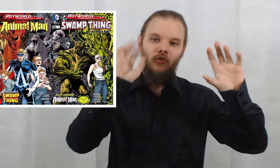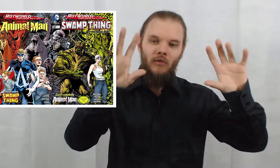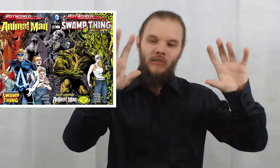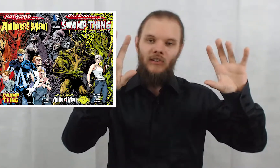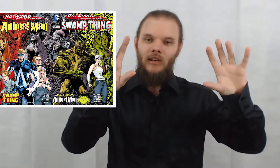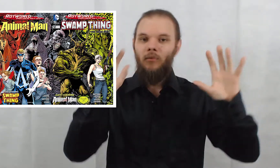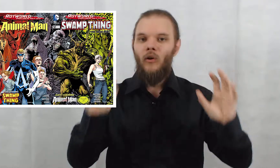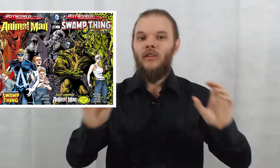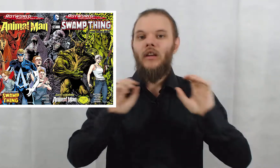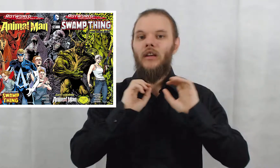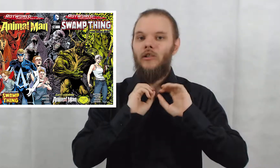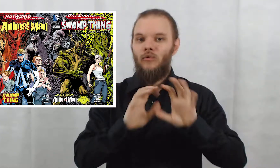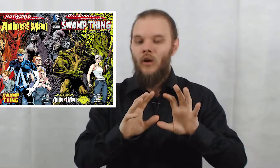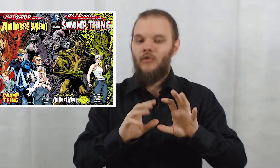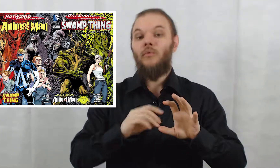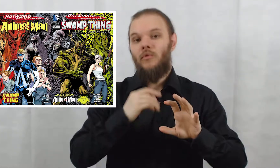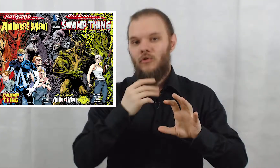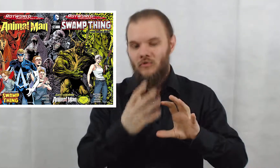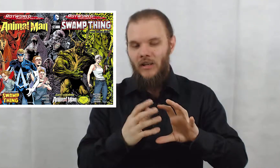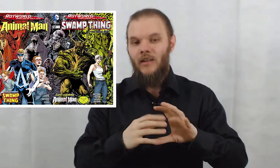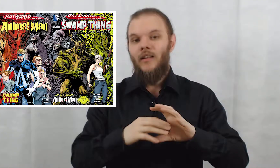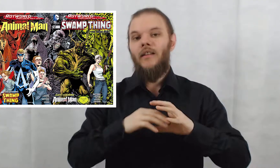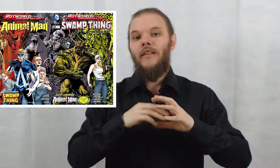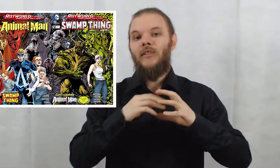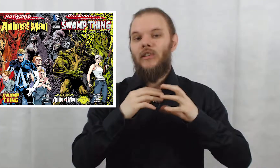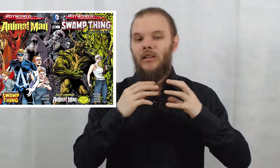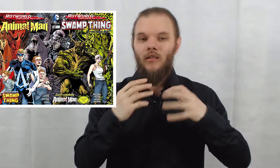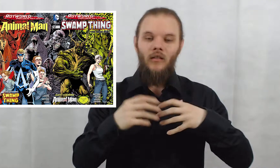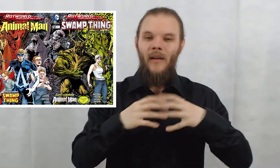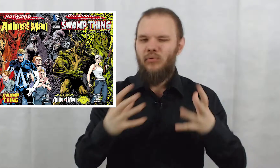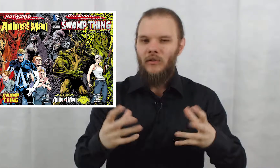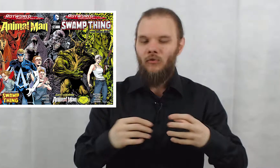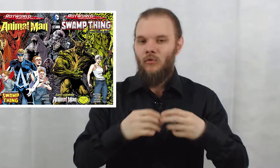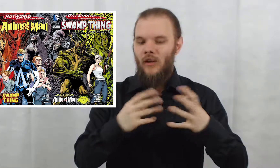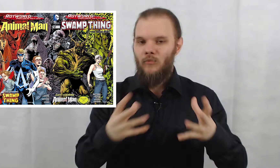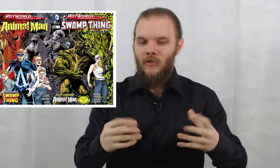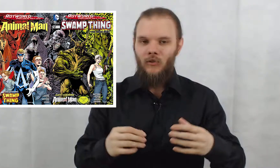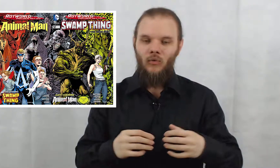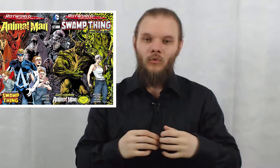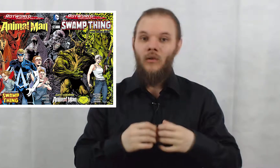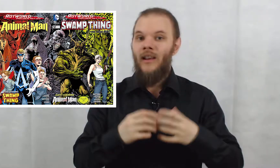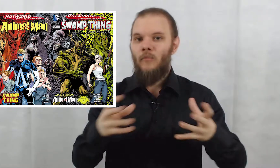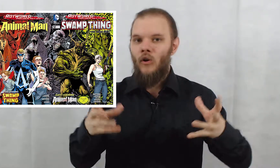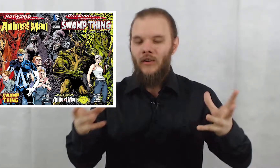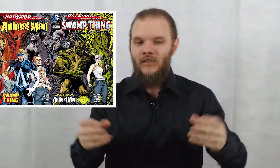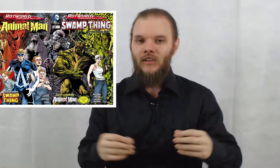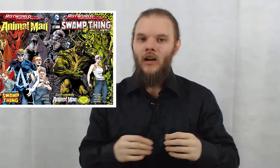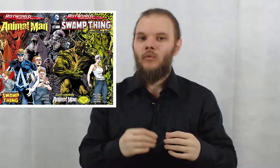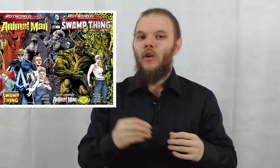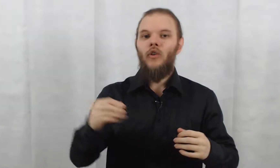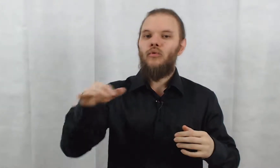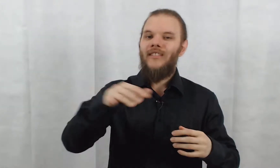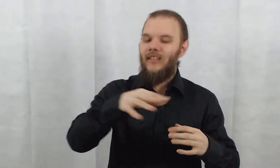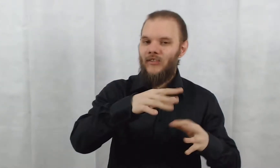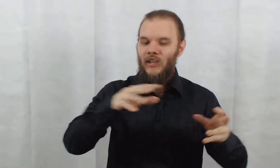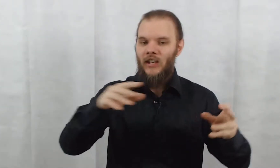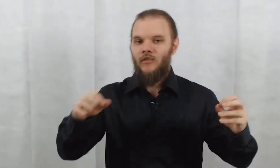Green, c'est les plantes, et le Rot ou le Grey, c'est la pourrissure, la moisissure, la mort, etc. Donc tous les insectes,